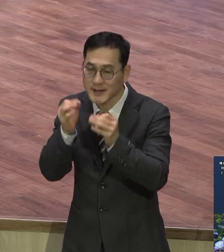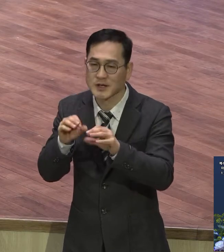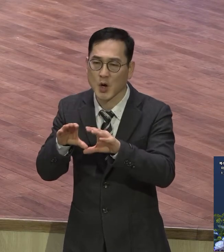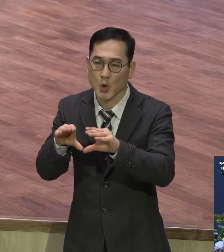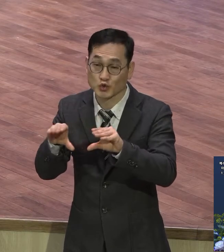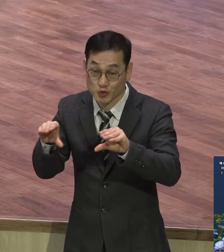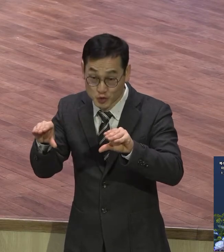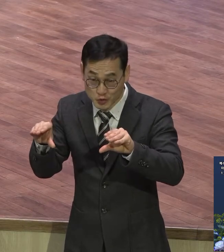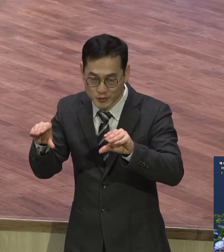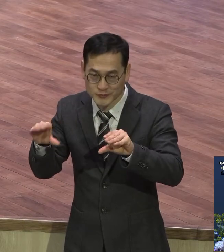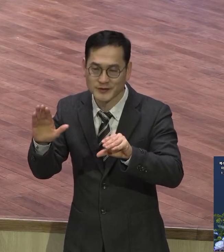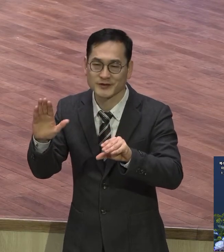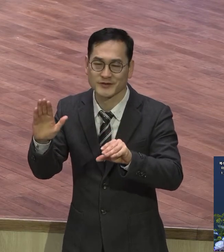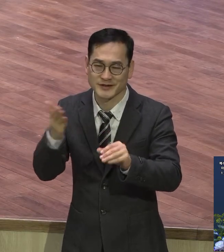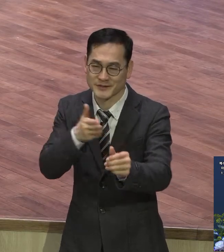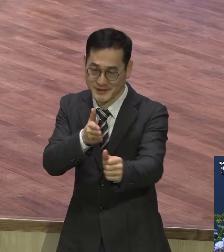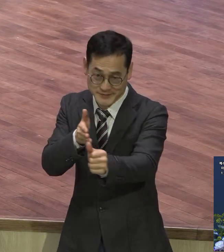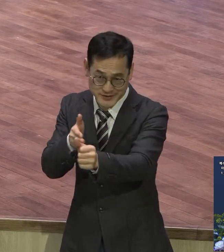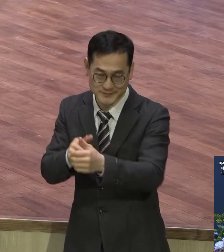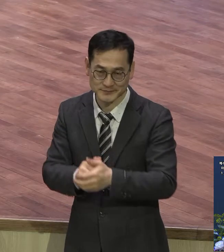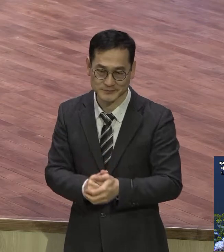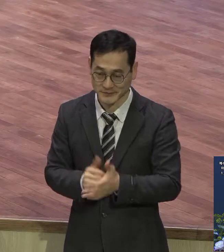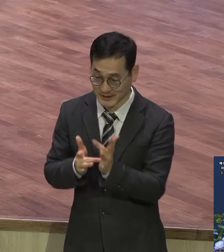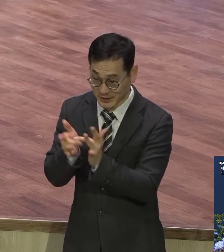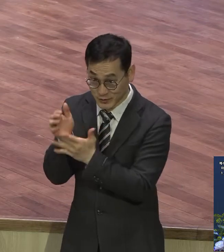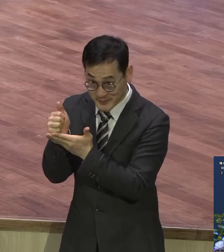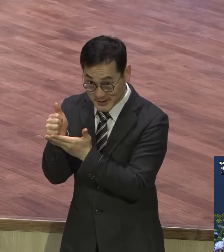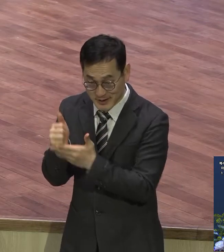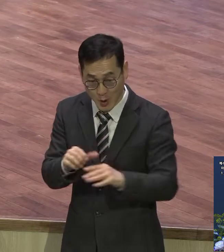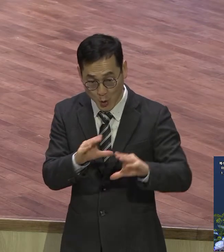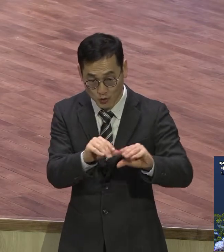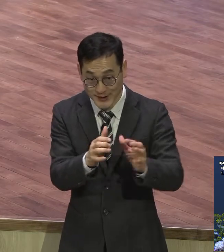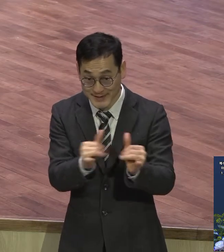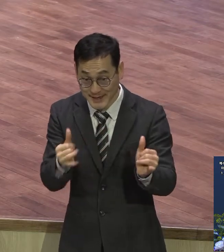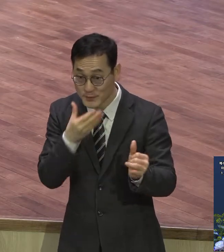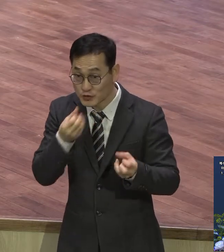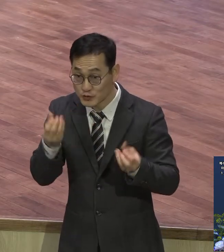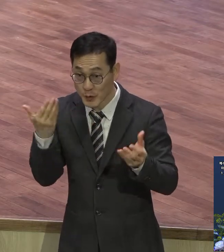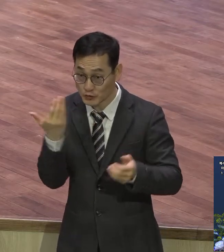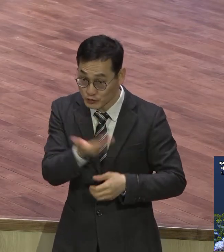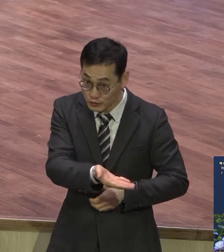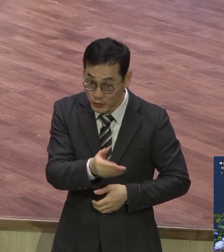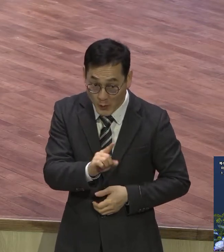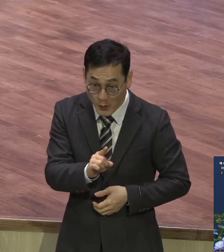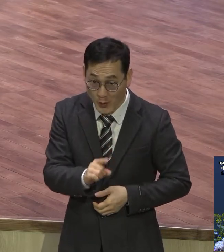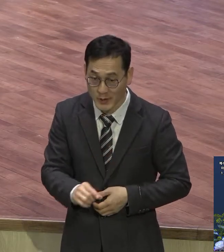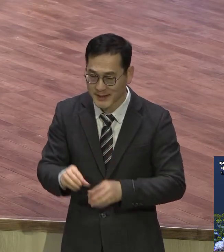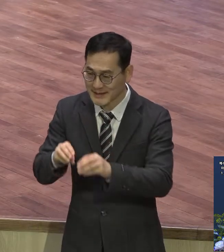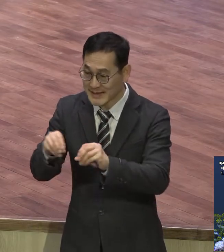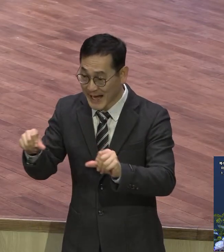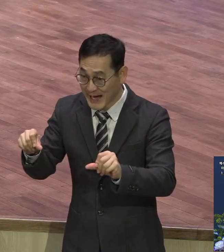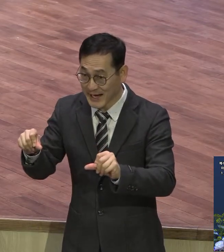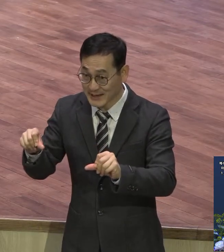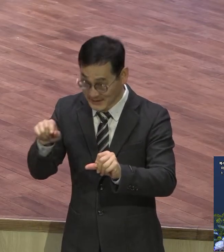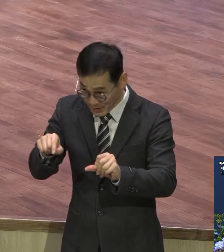예수님은 온유한 자에게 주어지는 축보들이 땅을 기억으로 받는다라고 강조하고 있어요